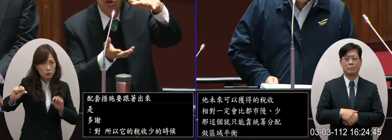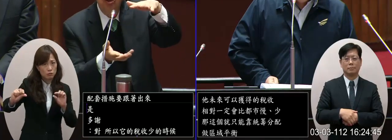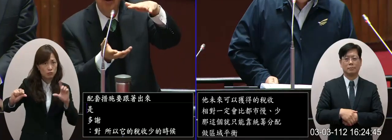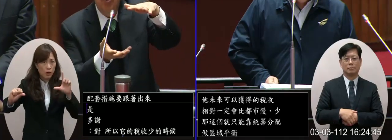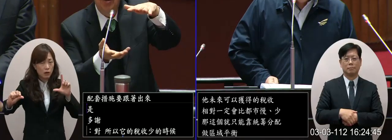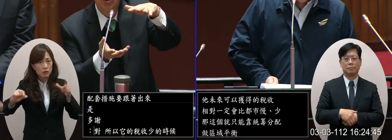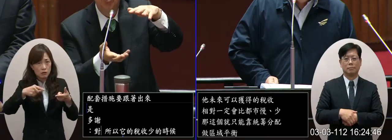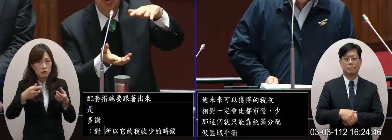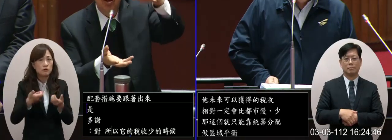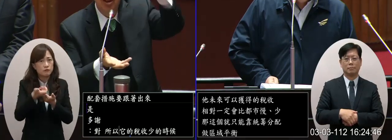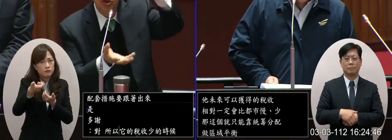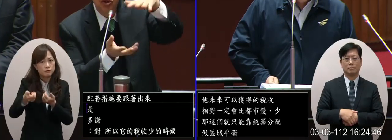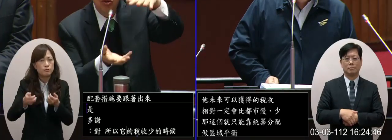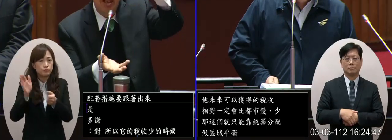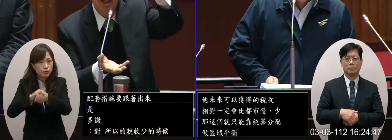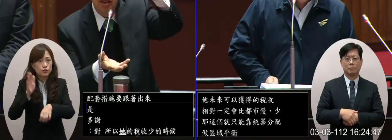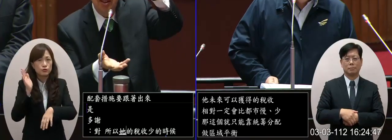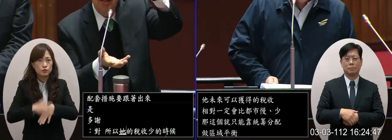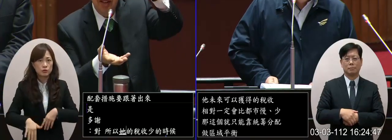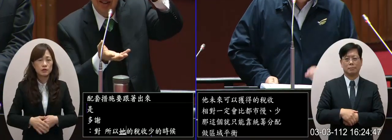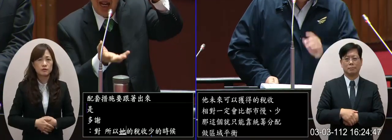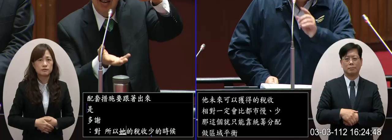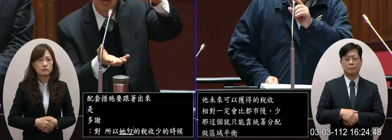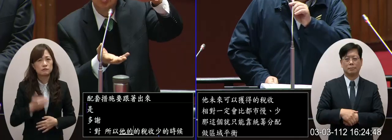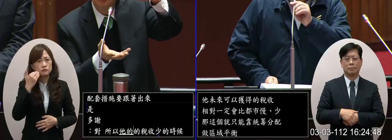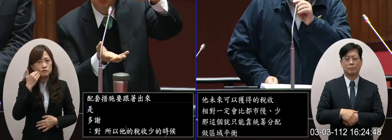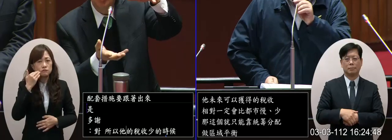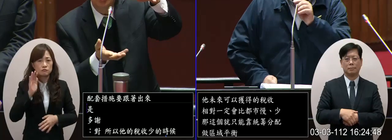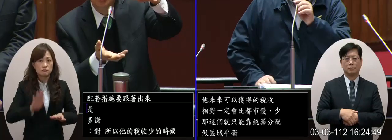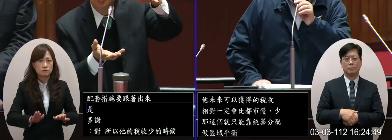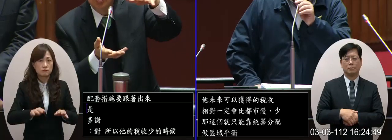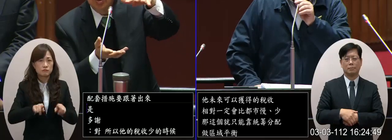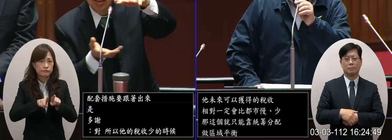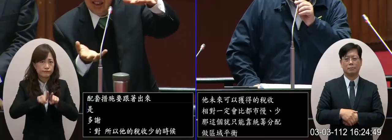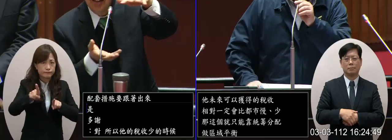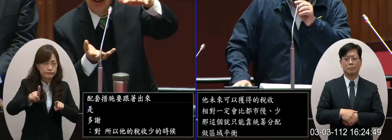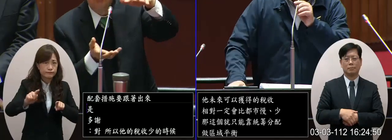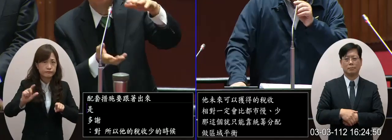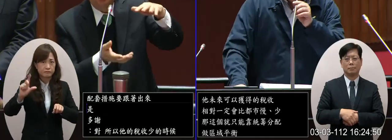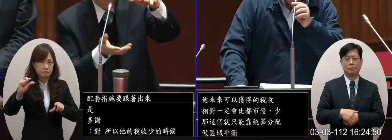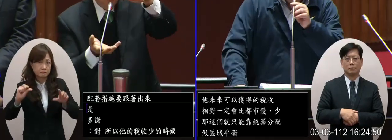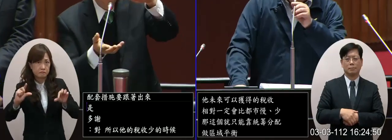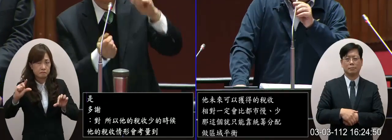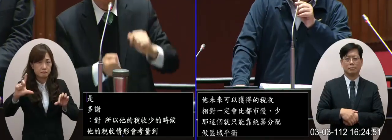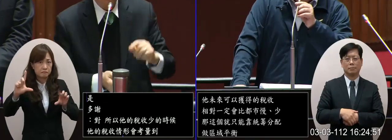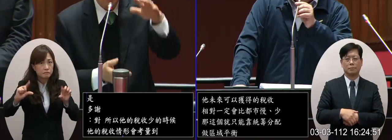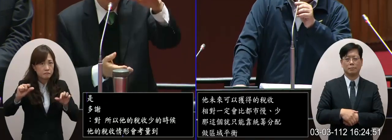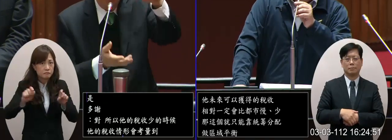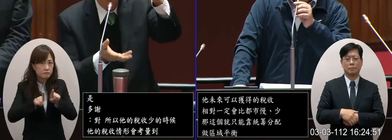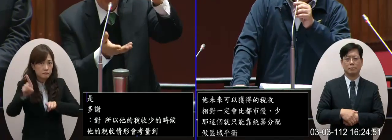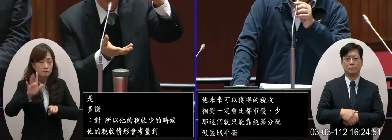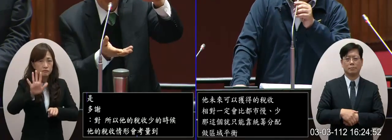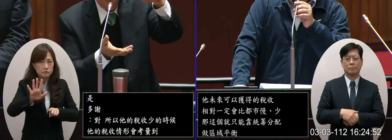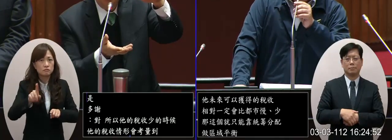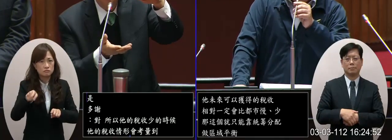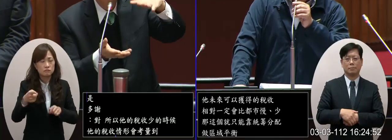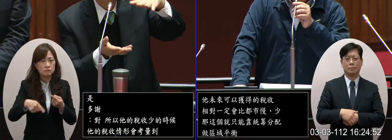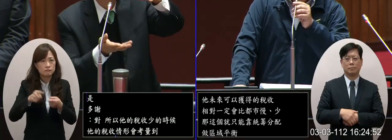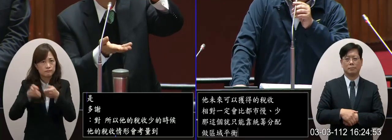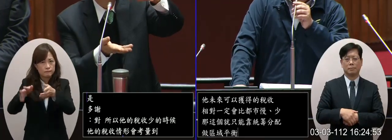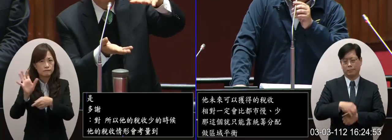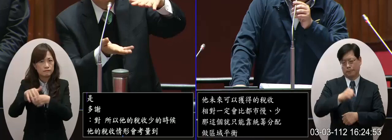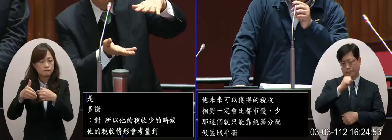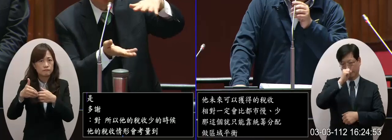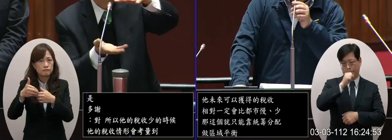現在的統籌分配款的時候也對收支短差比較大的這些農業線實際上是有比較好的補助了